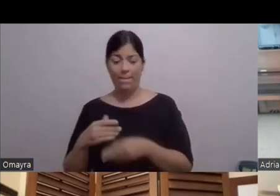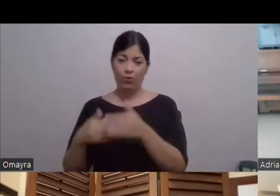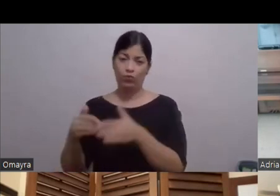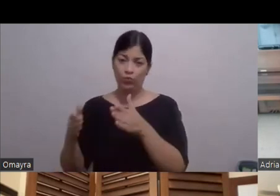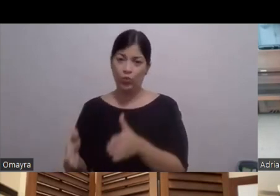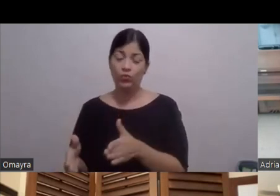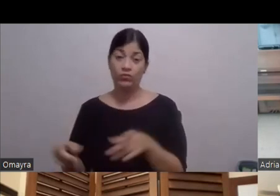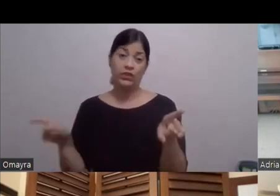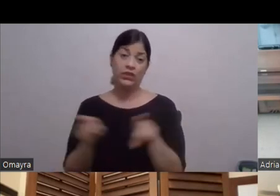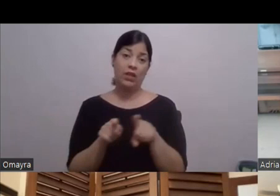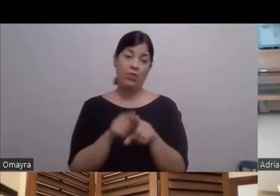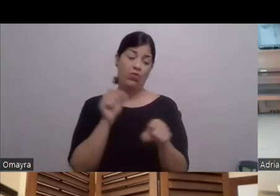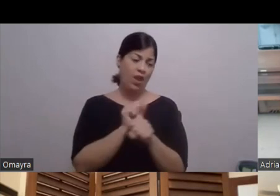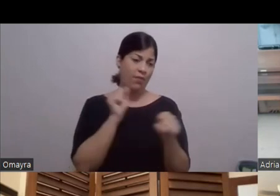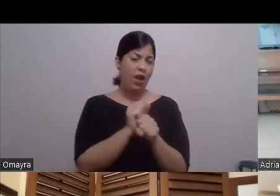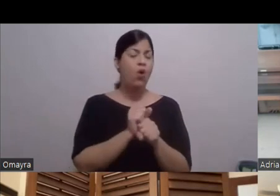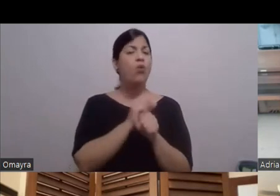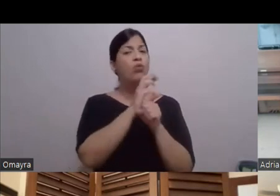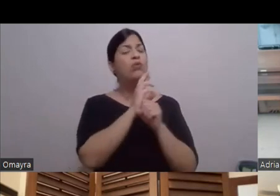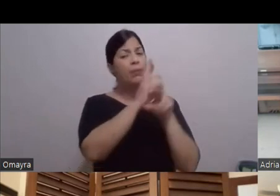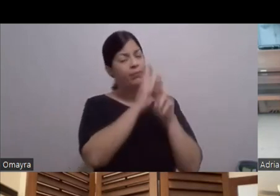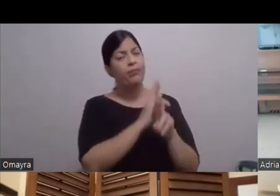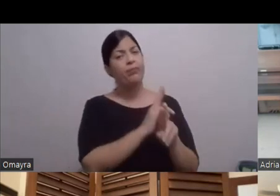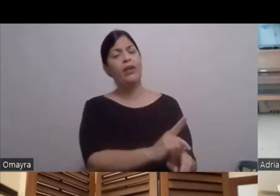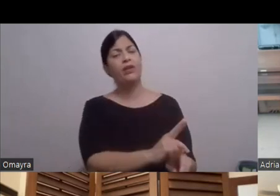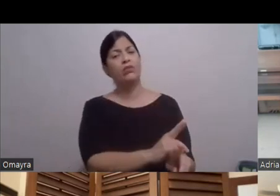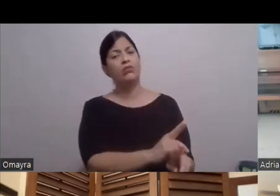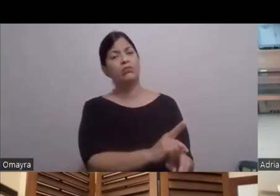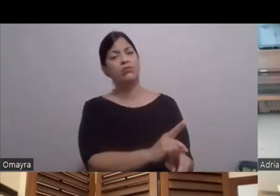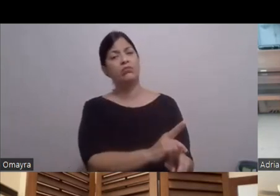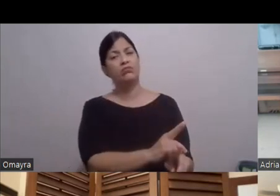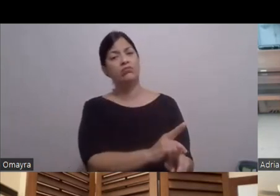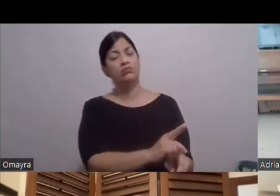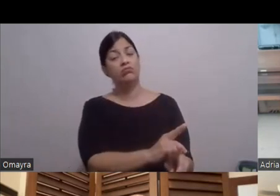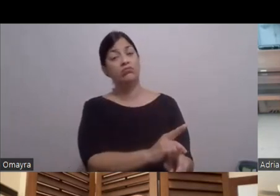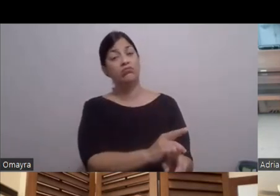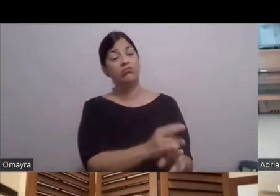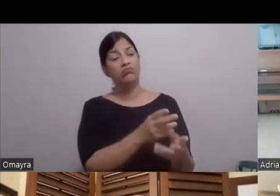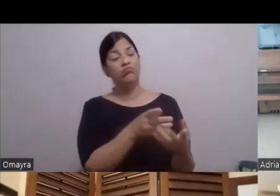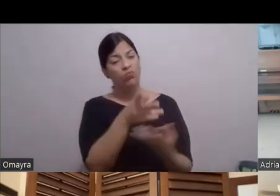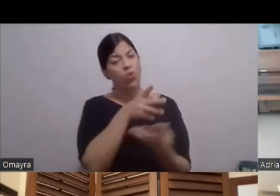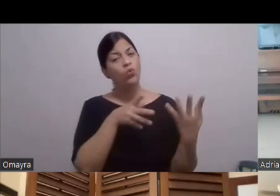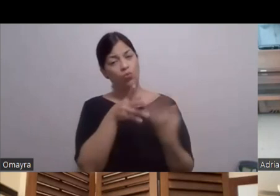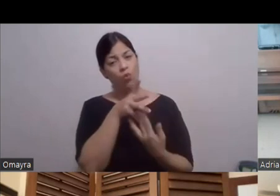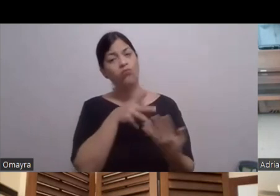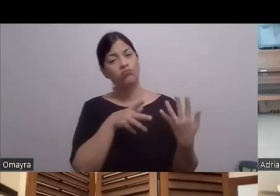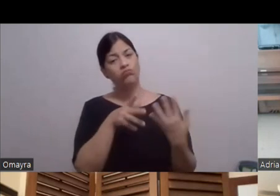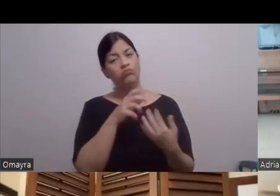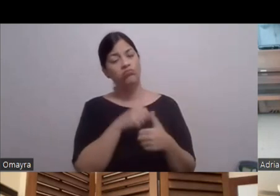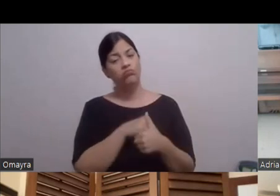trabaja con un respeto La gente de producción Trabaja con un respeto Que fue mutuo Por lo menos de mi parte Este Yo tengo una idea